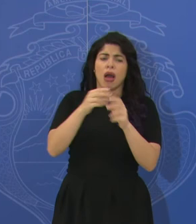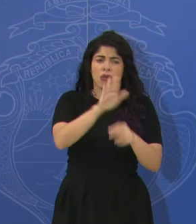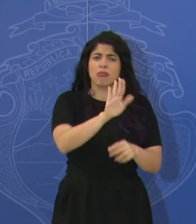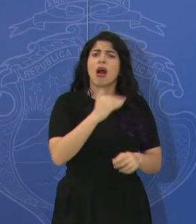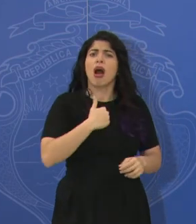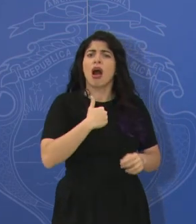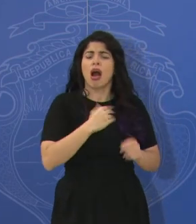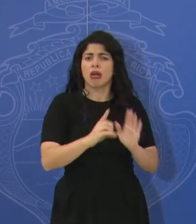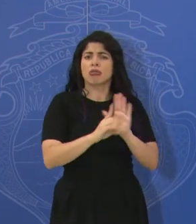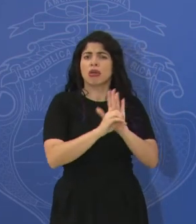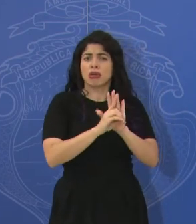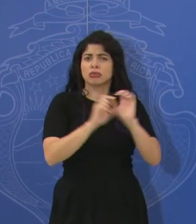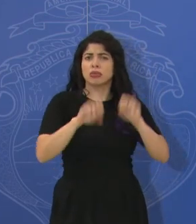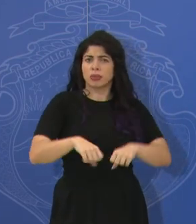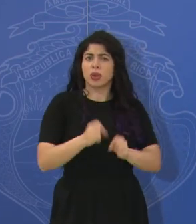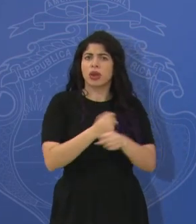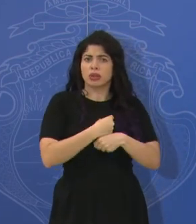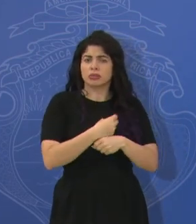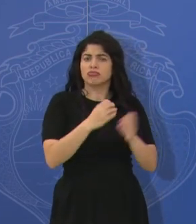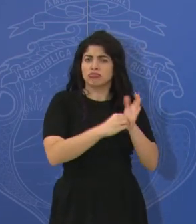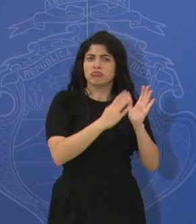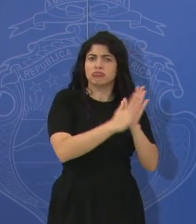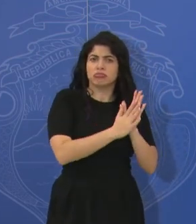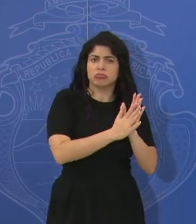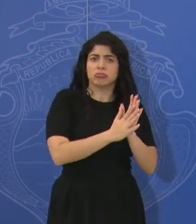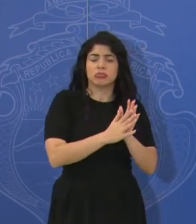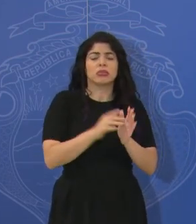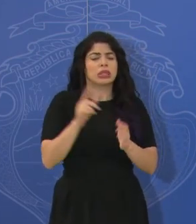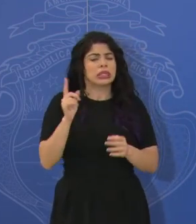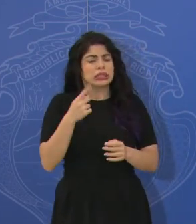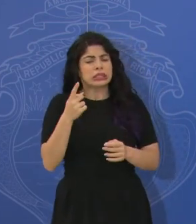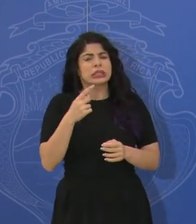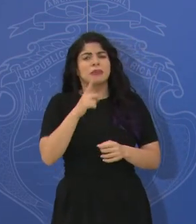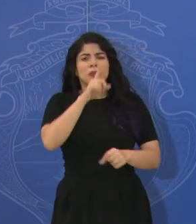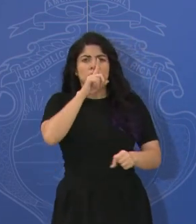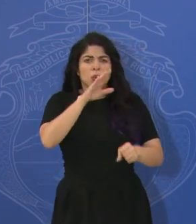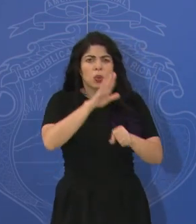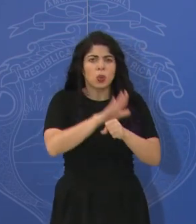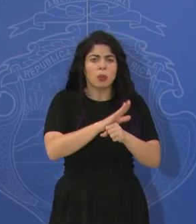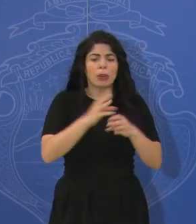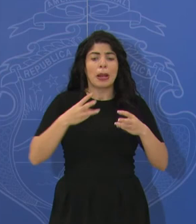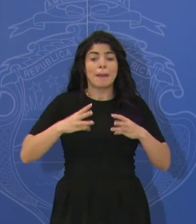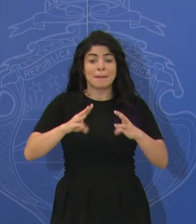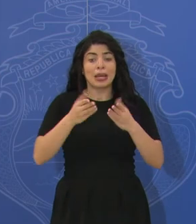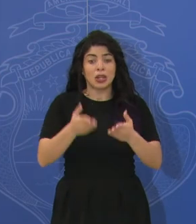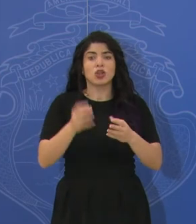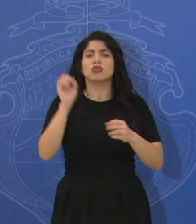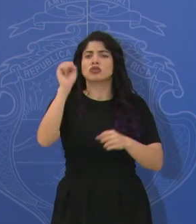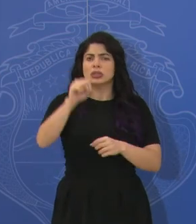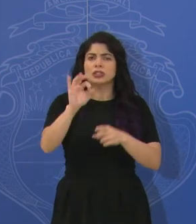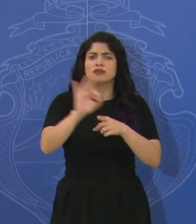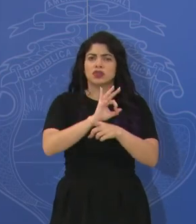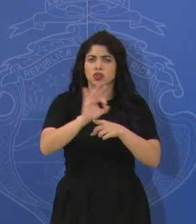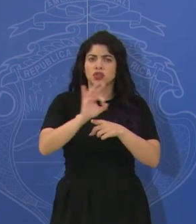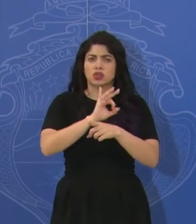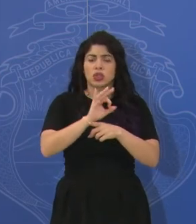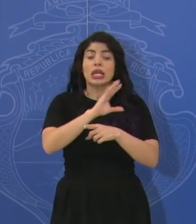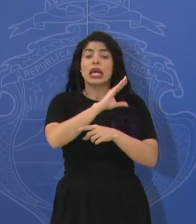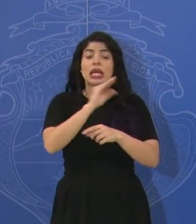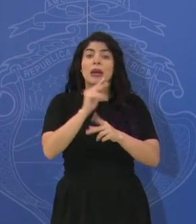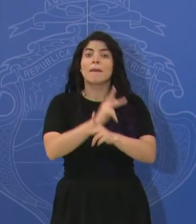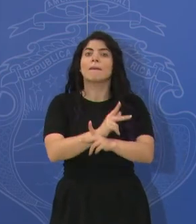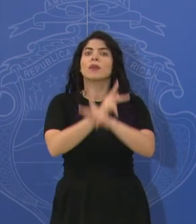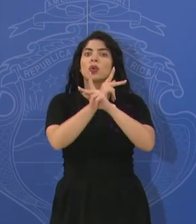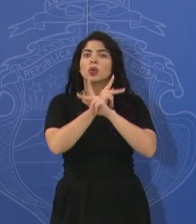tiene toda la potestad de hacerlo. En ese sentido, está garantizado que ese mecanismo, insisto, funciona y que además resguarda,